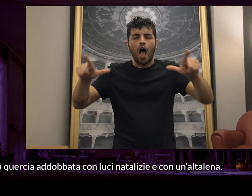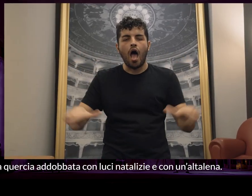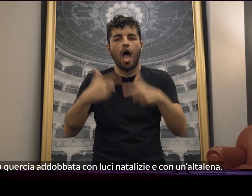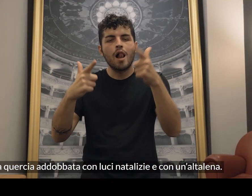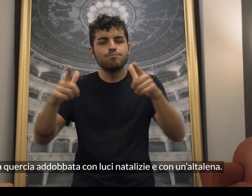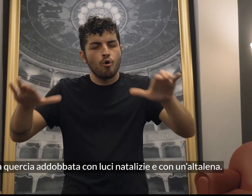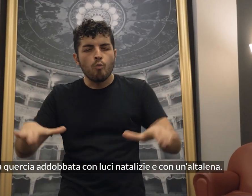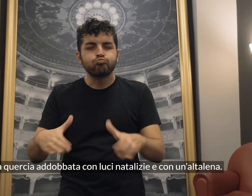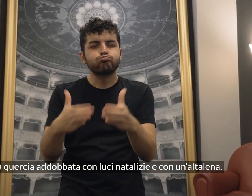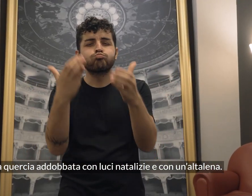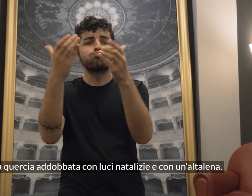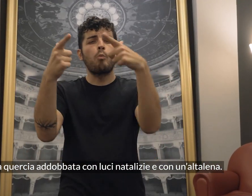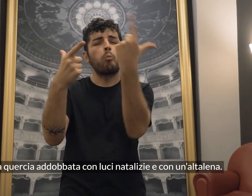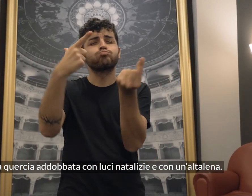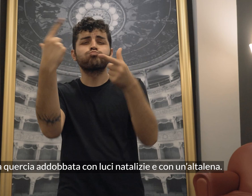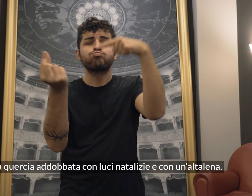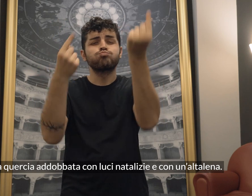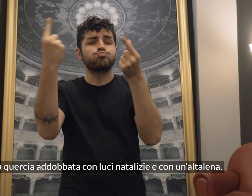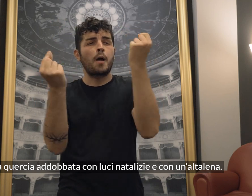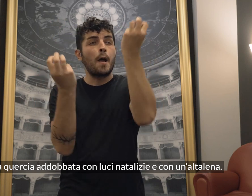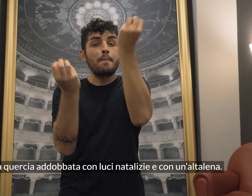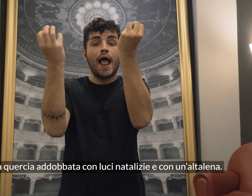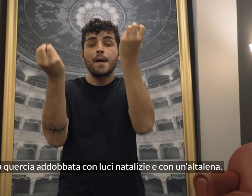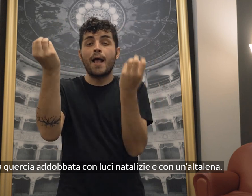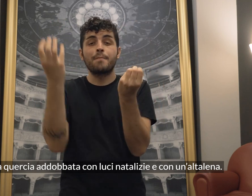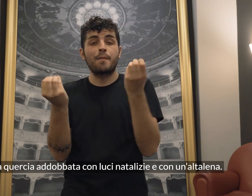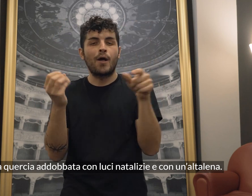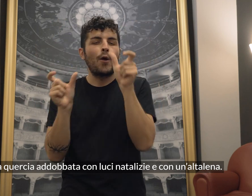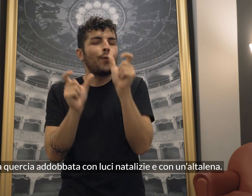addobbata con luci natalizie e con un'altalena.